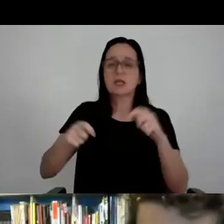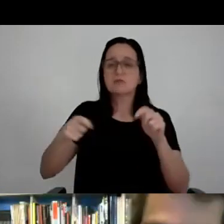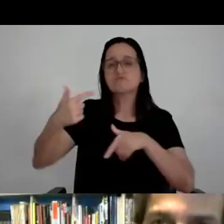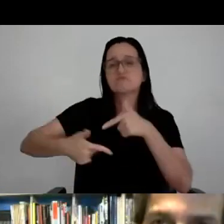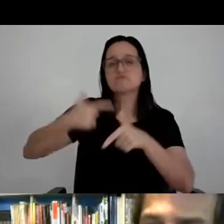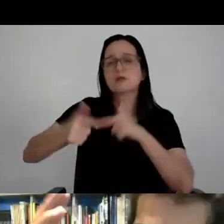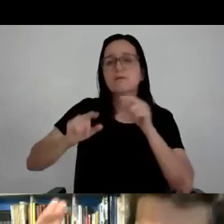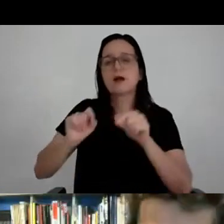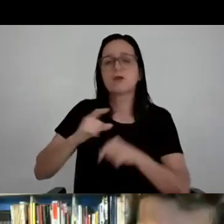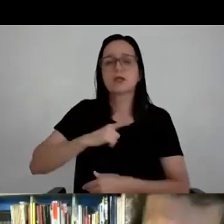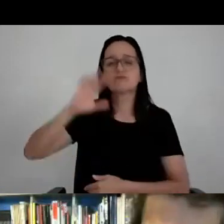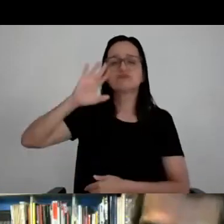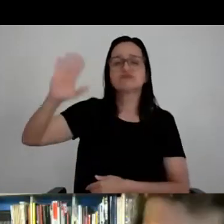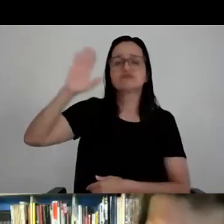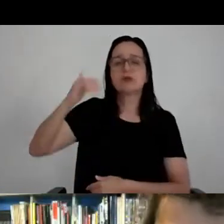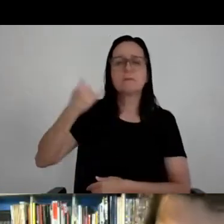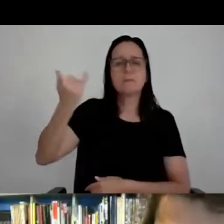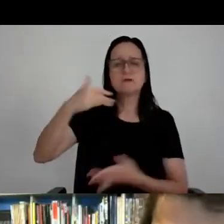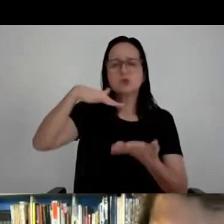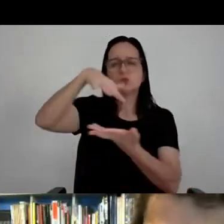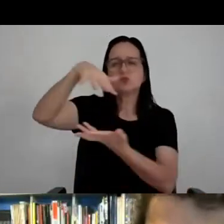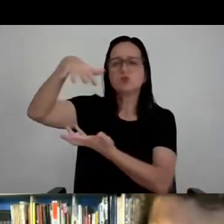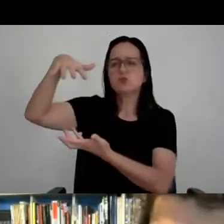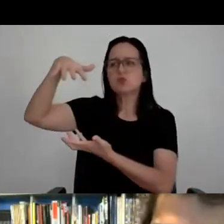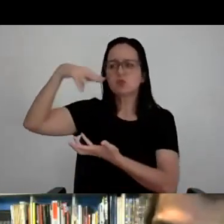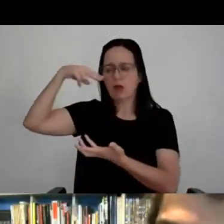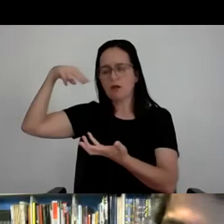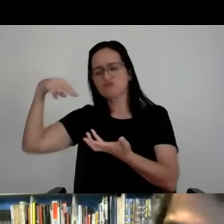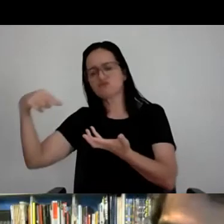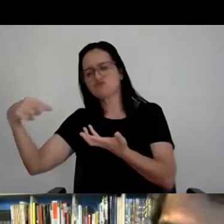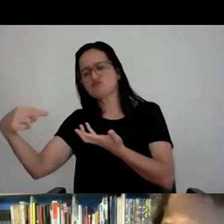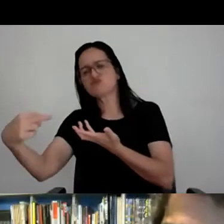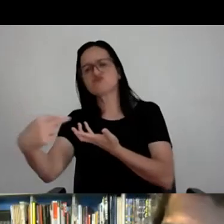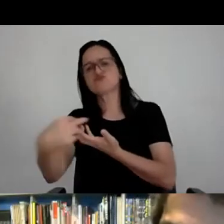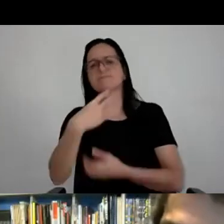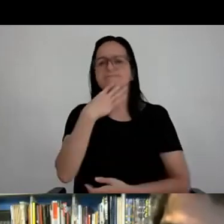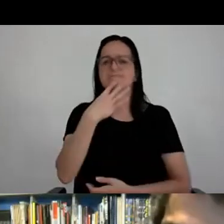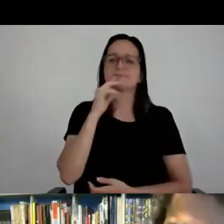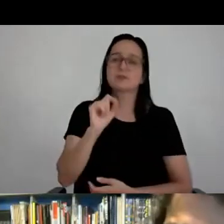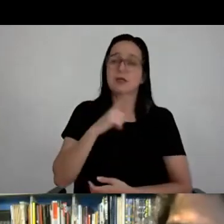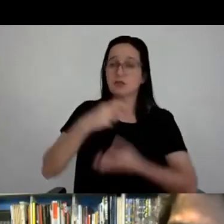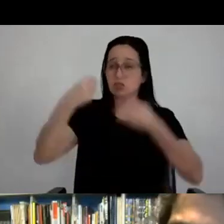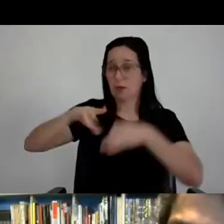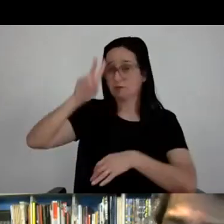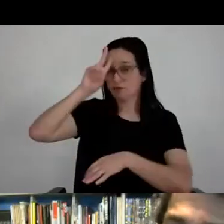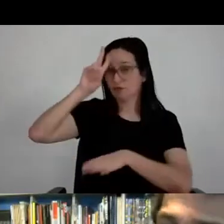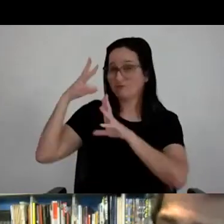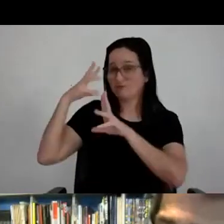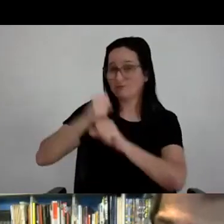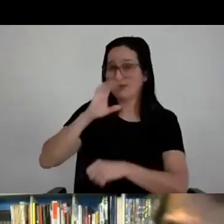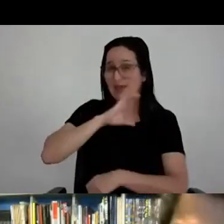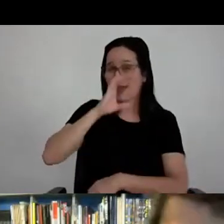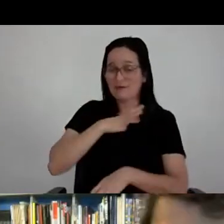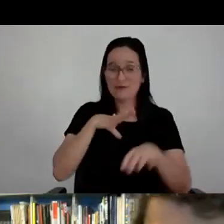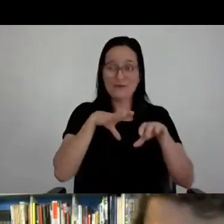viajar o mundo, acho importante rodar o mundo, tentar de algum jeito rodar o mundo, eu lembro quando eu me formei, só uma história rápida, me formei, eu me formei, por